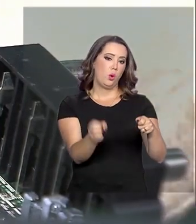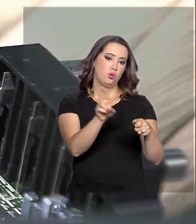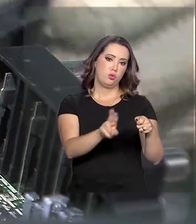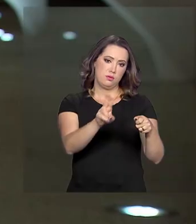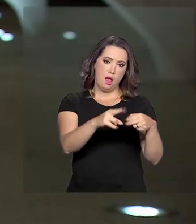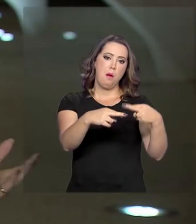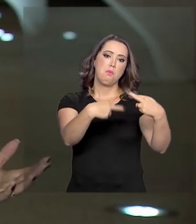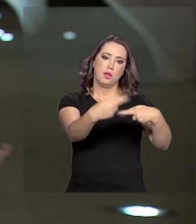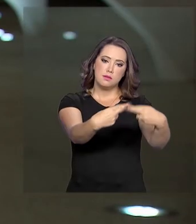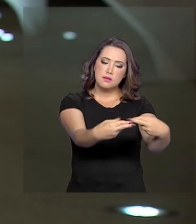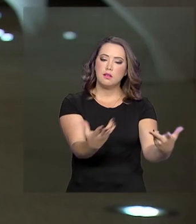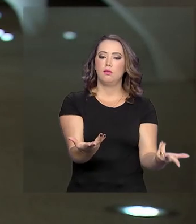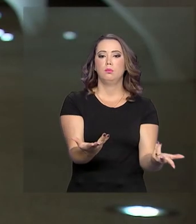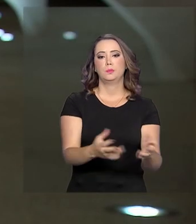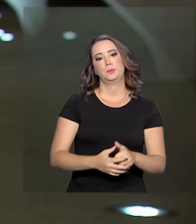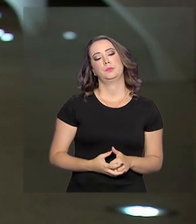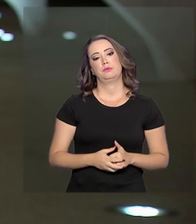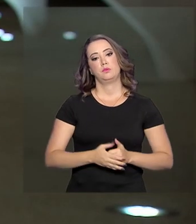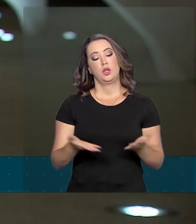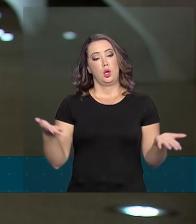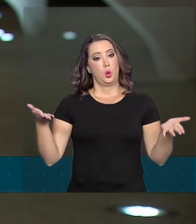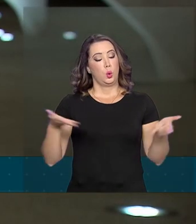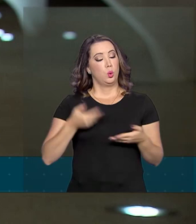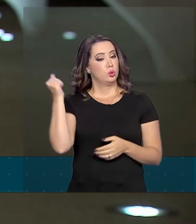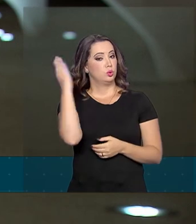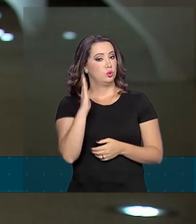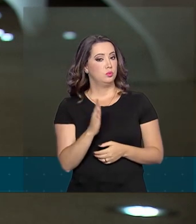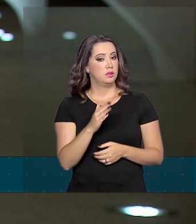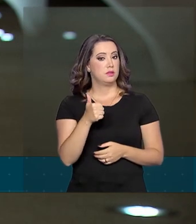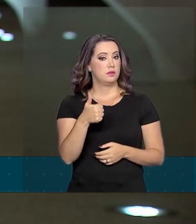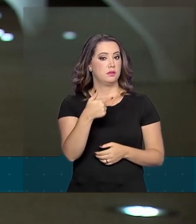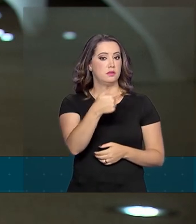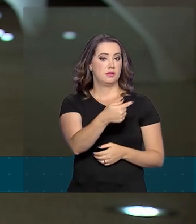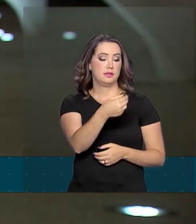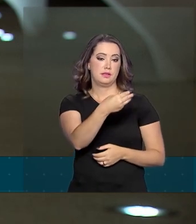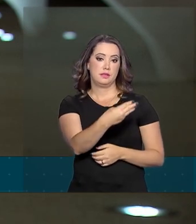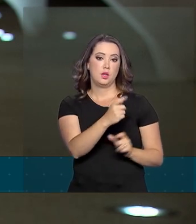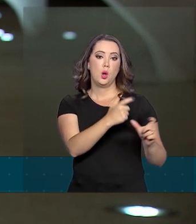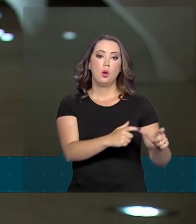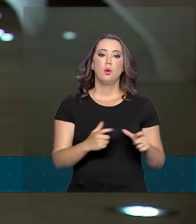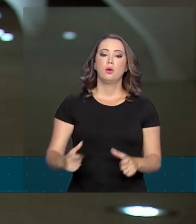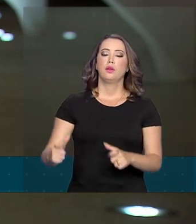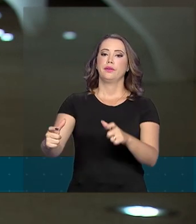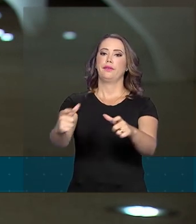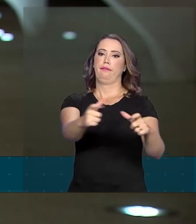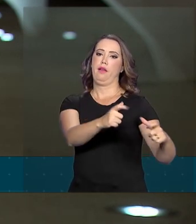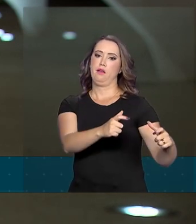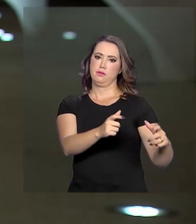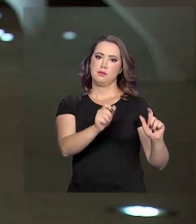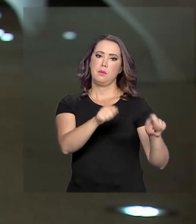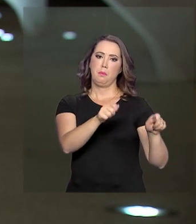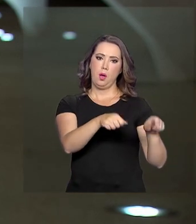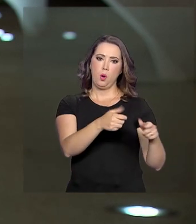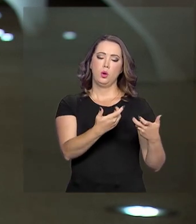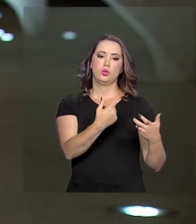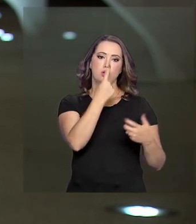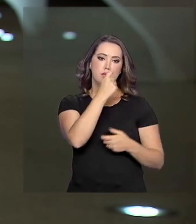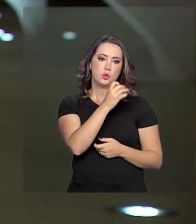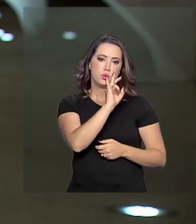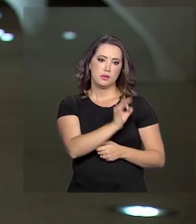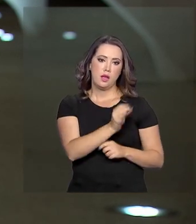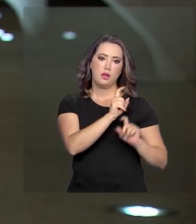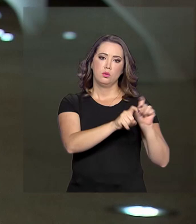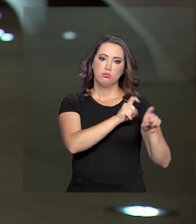reciclagem. Hoje, no Brasil, existem 173 pontos de coleta de eletroeletrônicos. Com o decreto, a ideia é